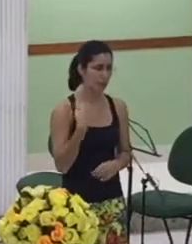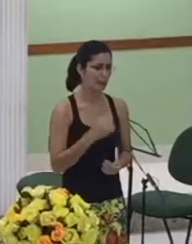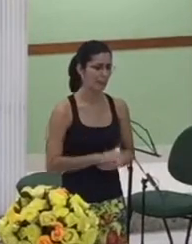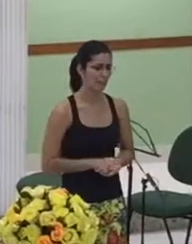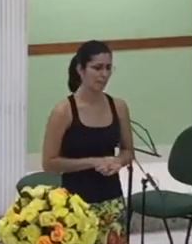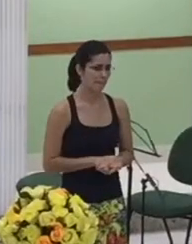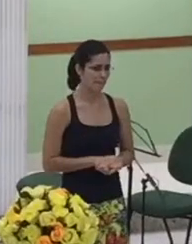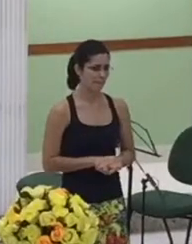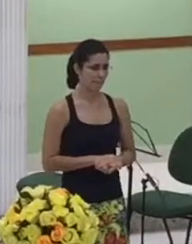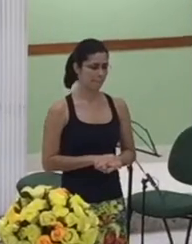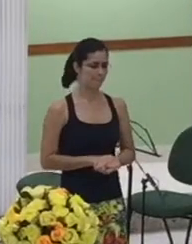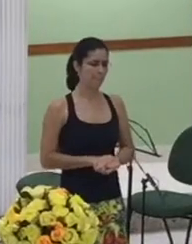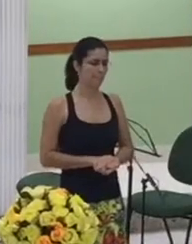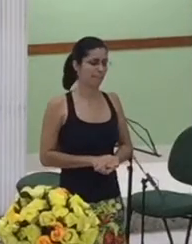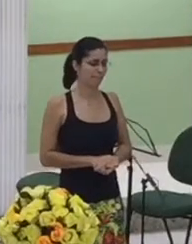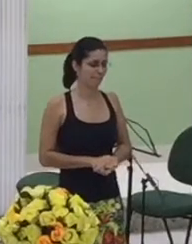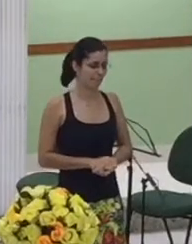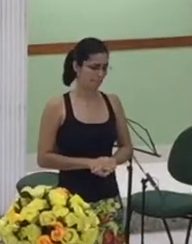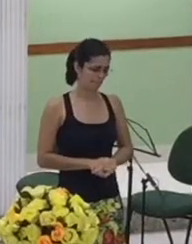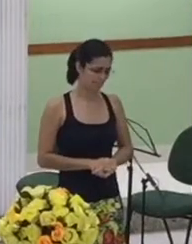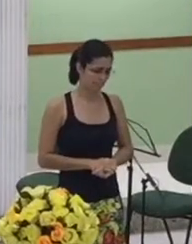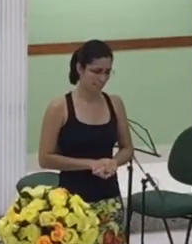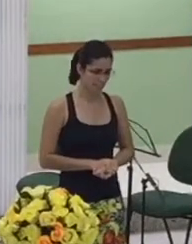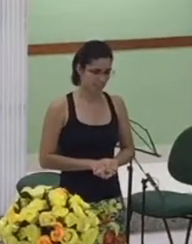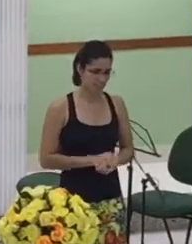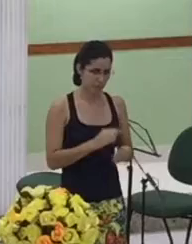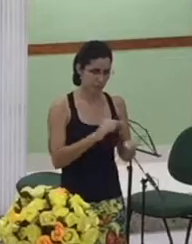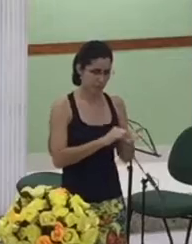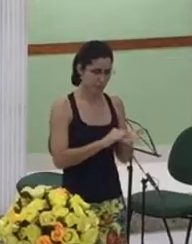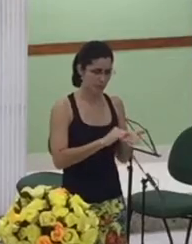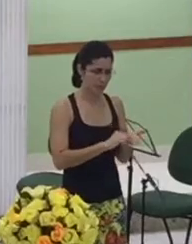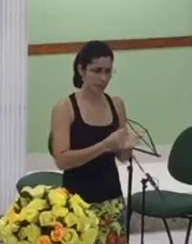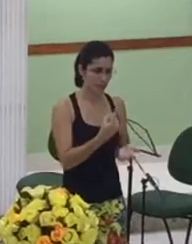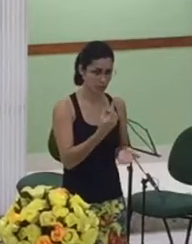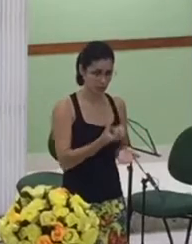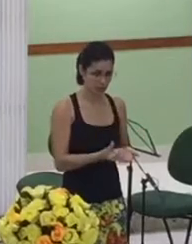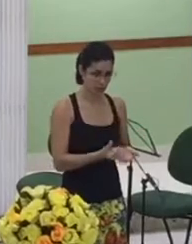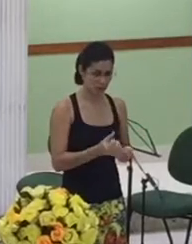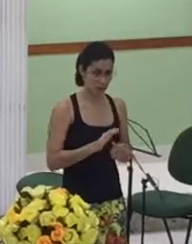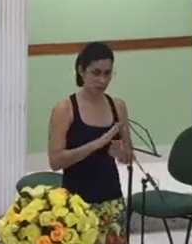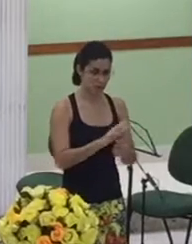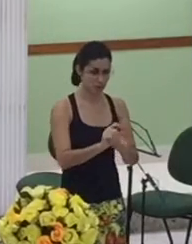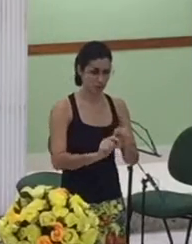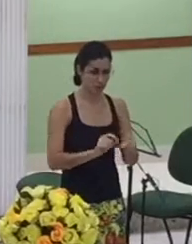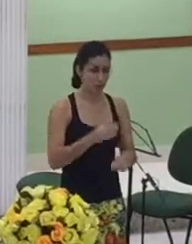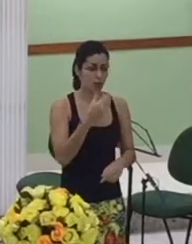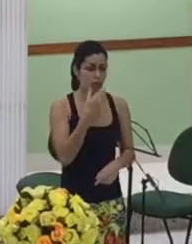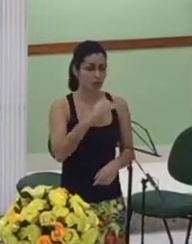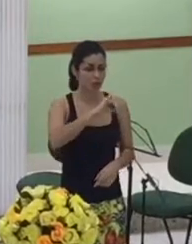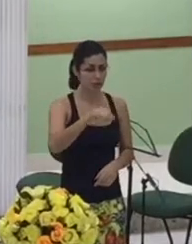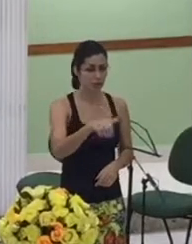diz o o versículo 16 que Jacó gerou a José o marido de Maria